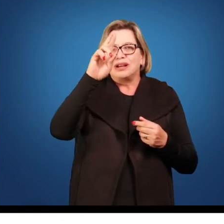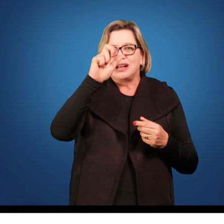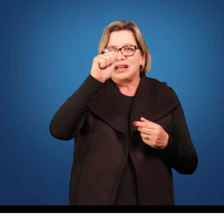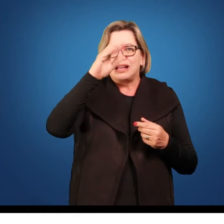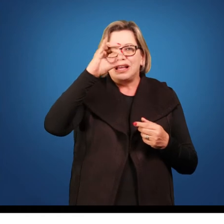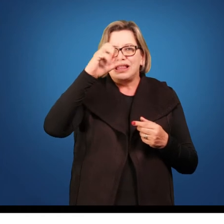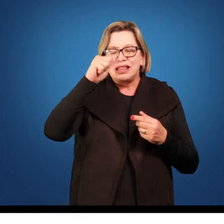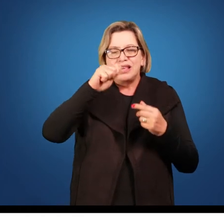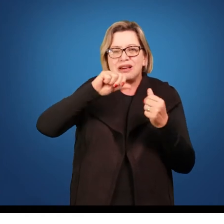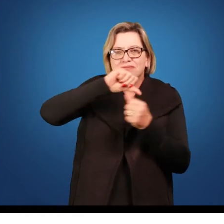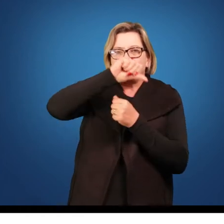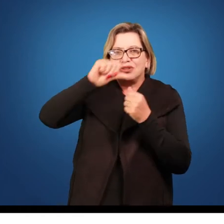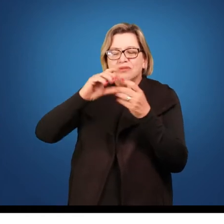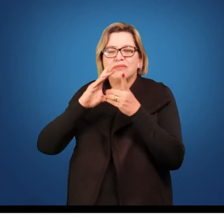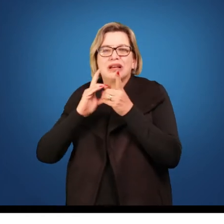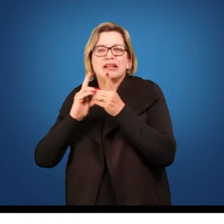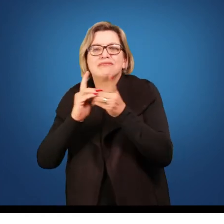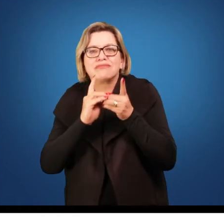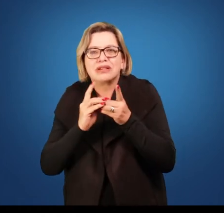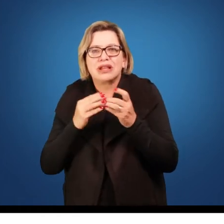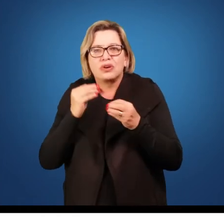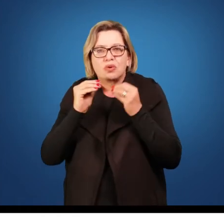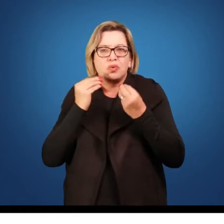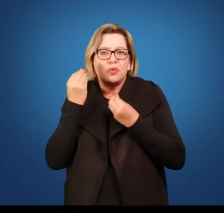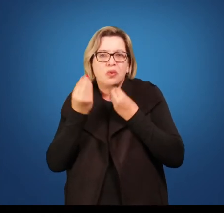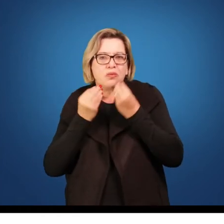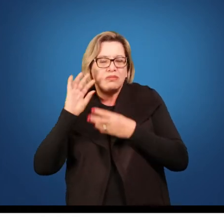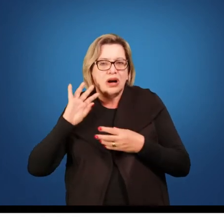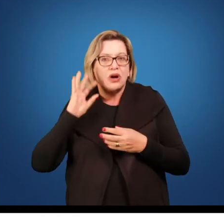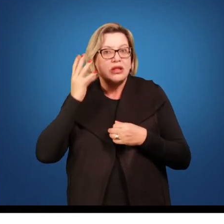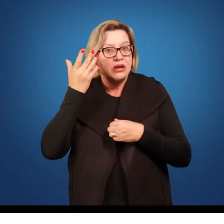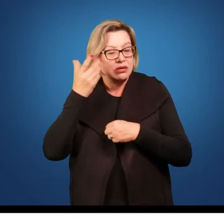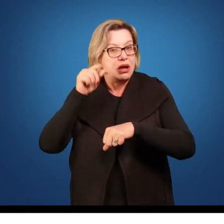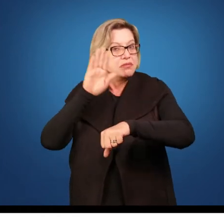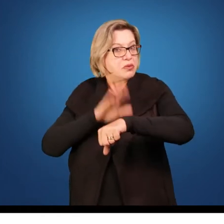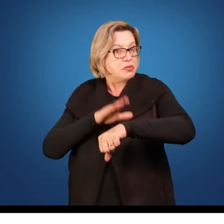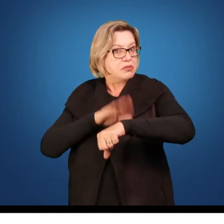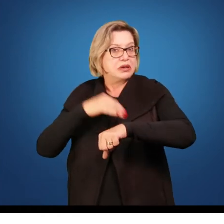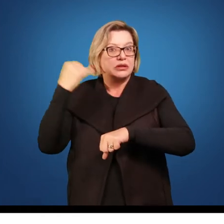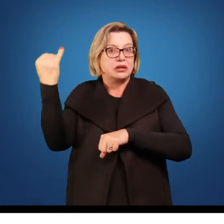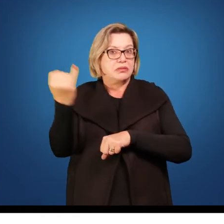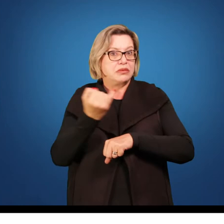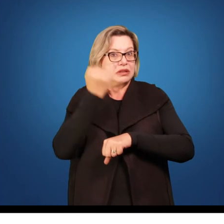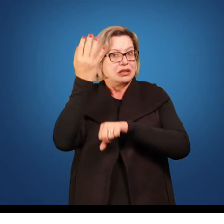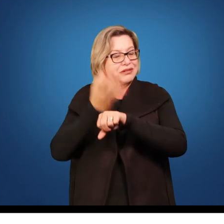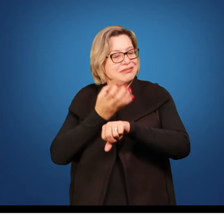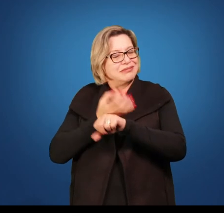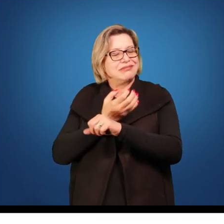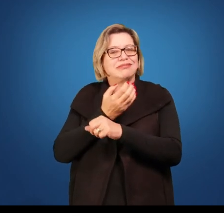e como isso teria acontecido. Então vai ser um momento importante da disciplina e eu conto com você.